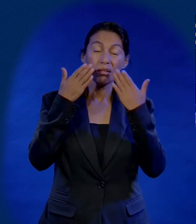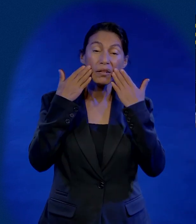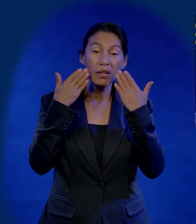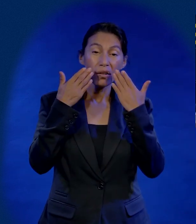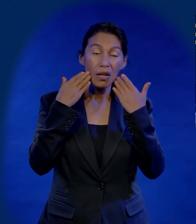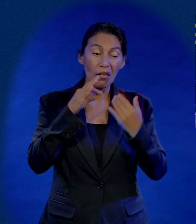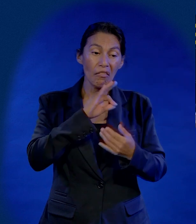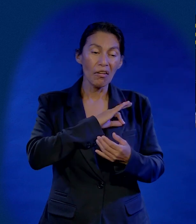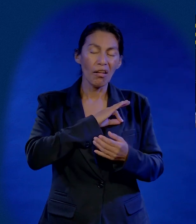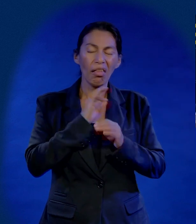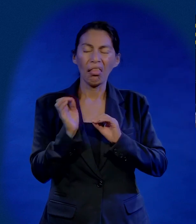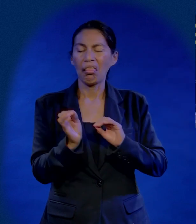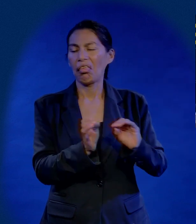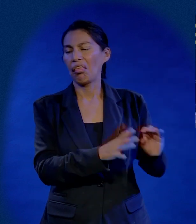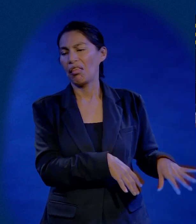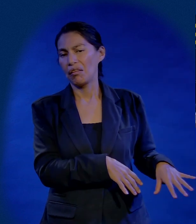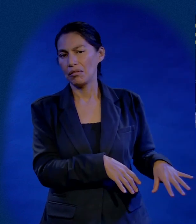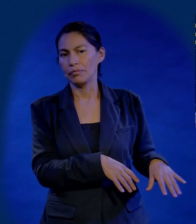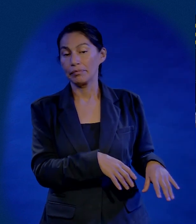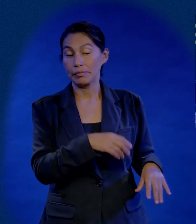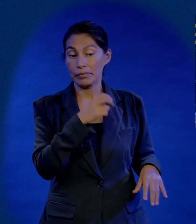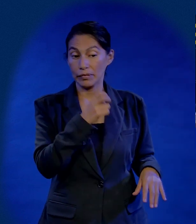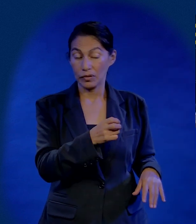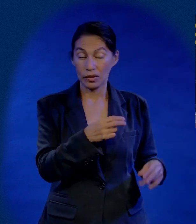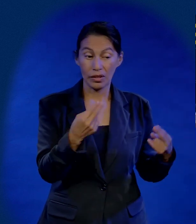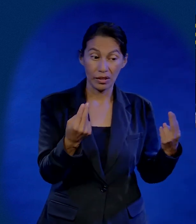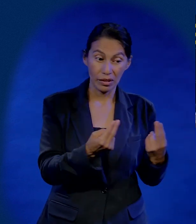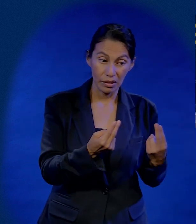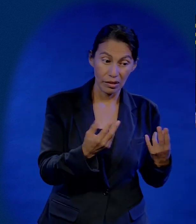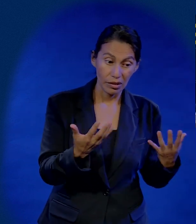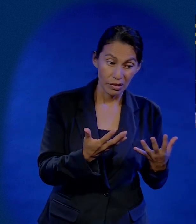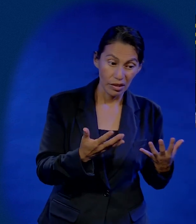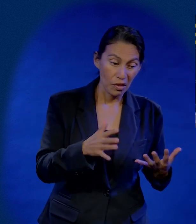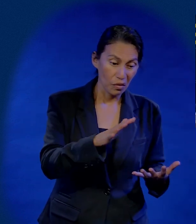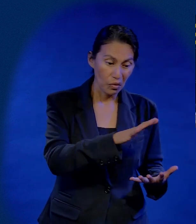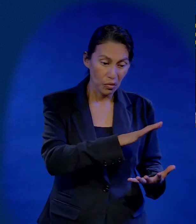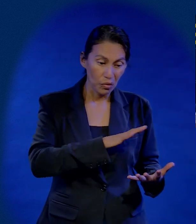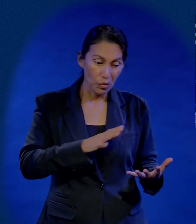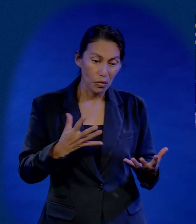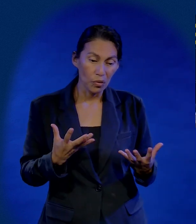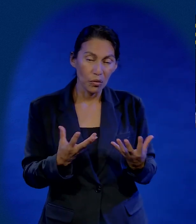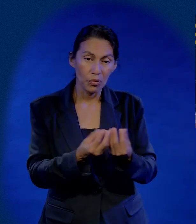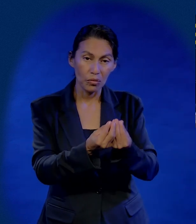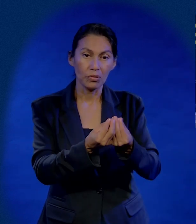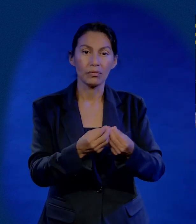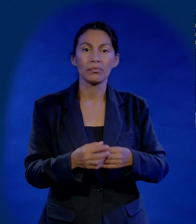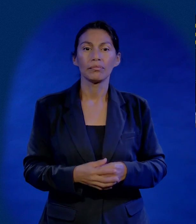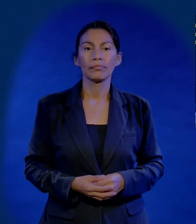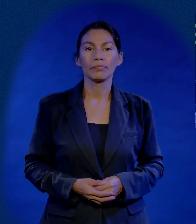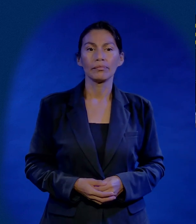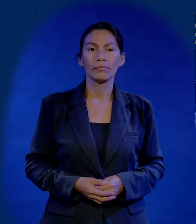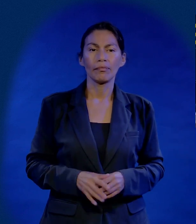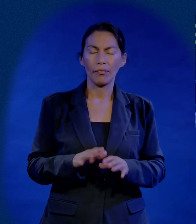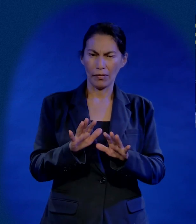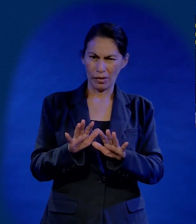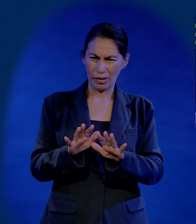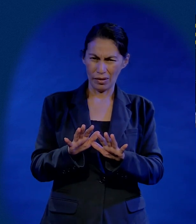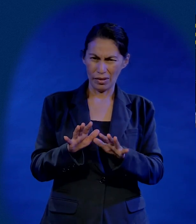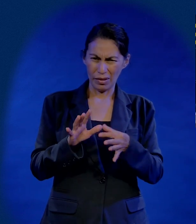justicia, la misericordia y la fe. Esto era necesario hacer sin dejar de hacer